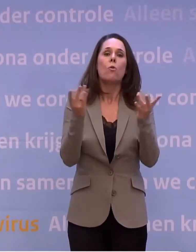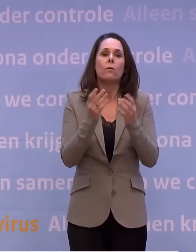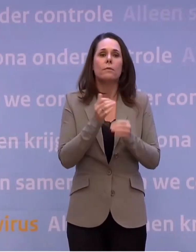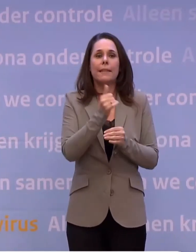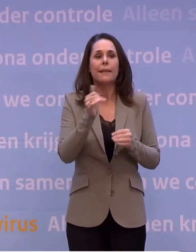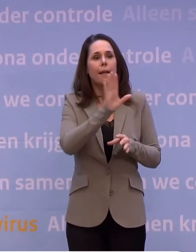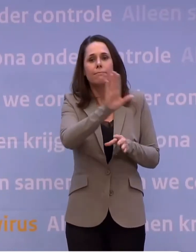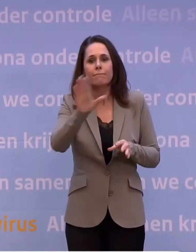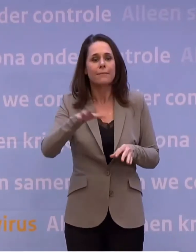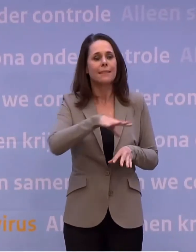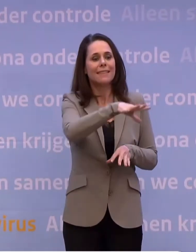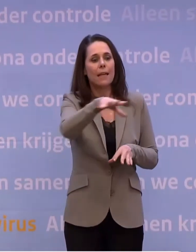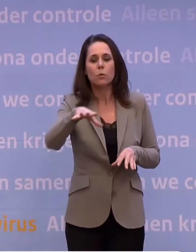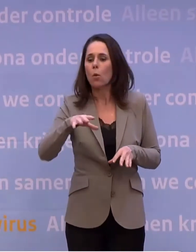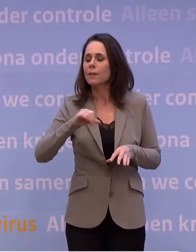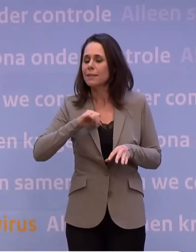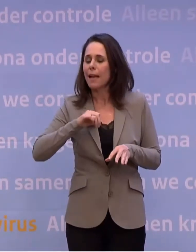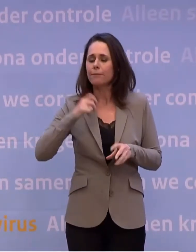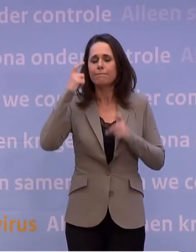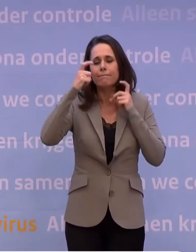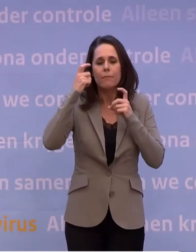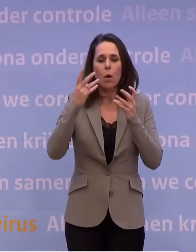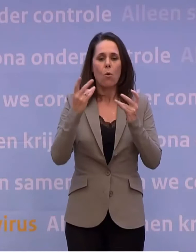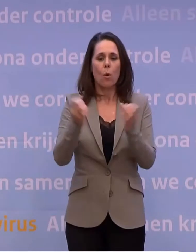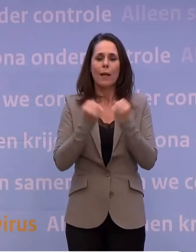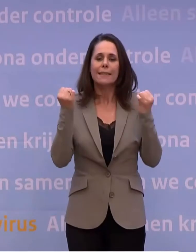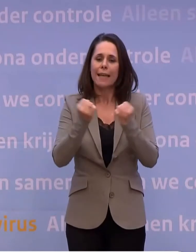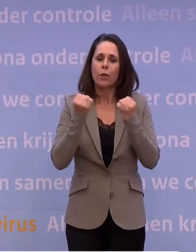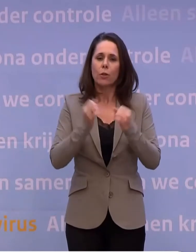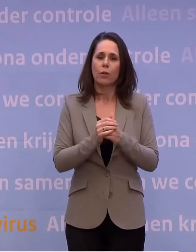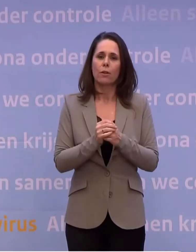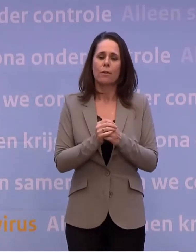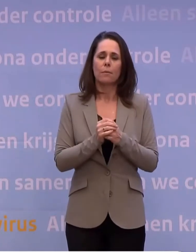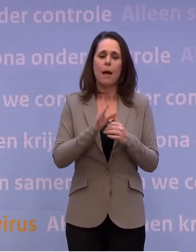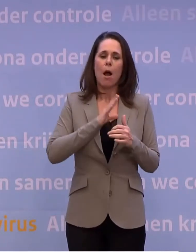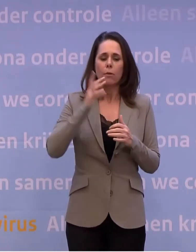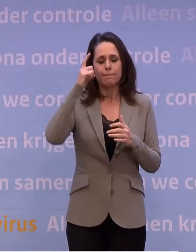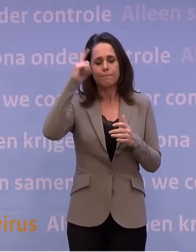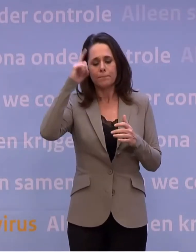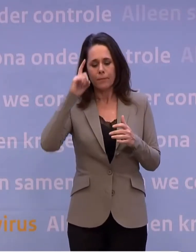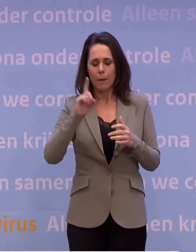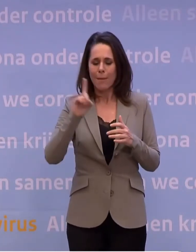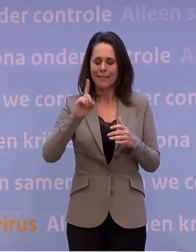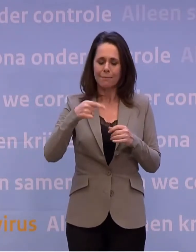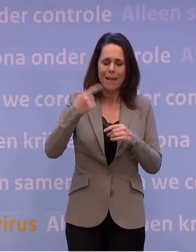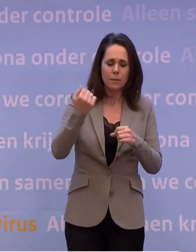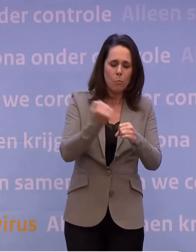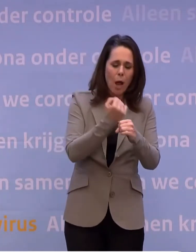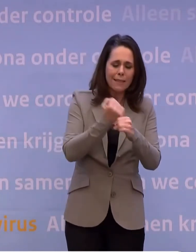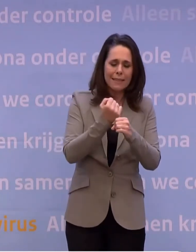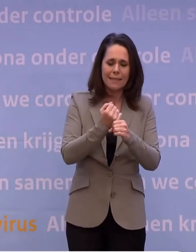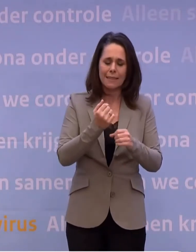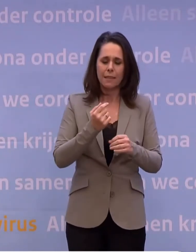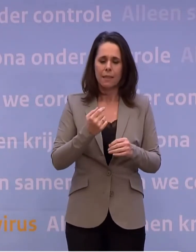zijn eigen sector... ...hoe kan ik dat organiseren. Maar er hoort ook bij dat je nadenkt... ...wat is de meest praktische en privacy... ...meest niet